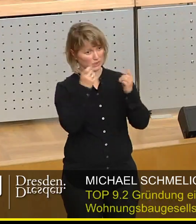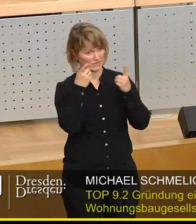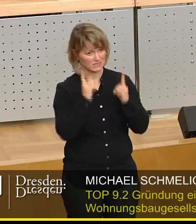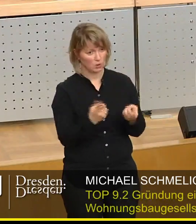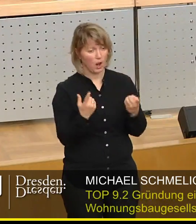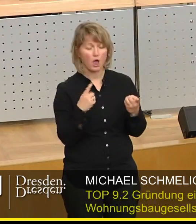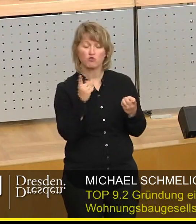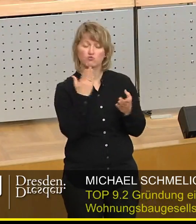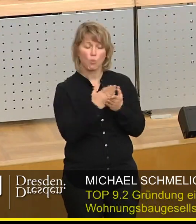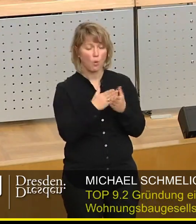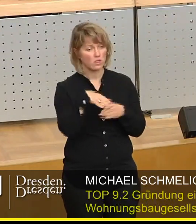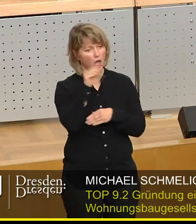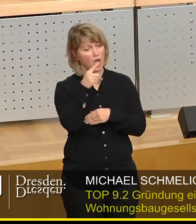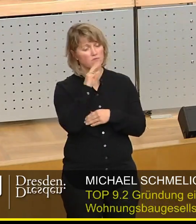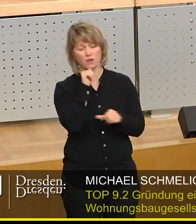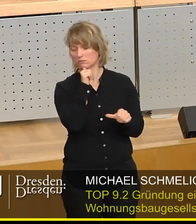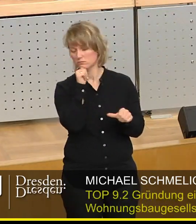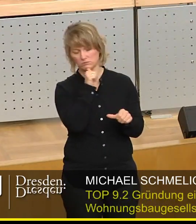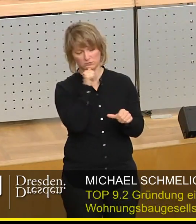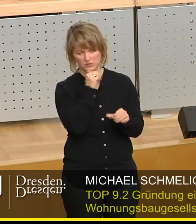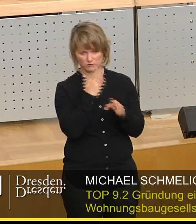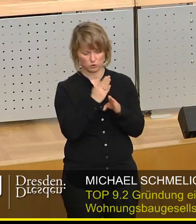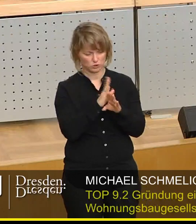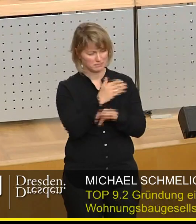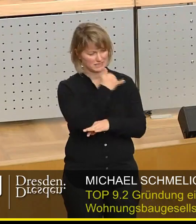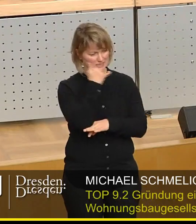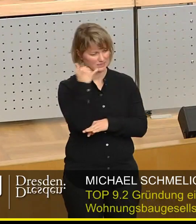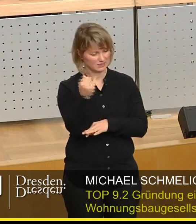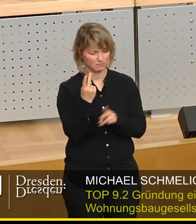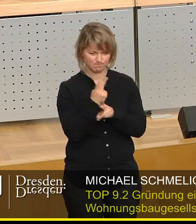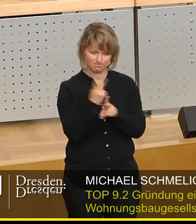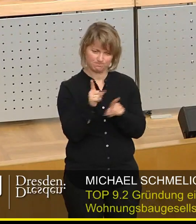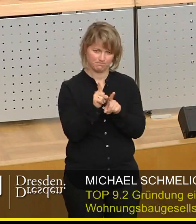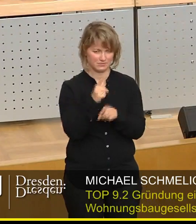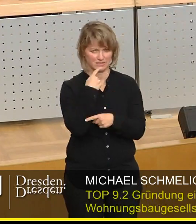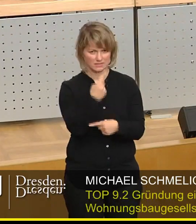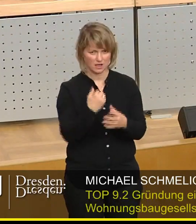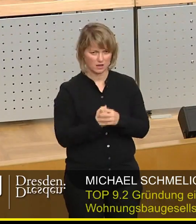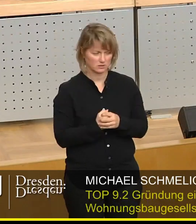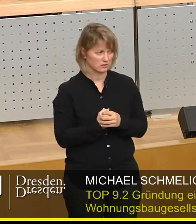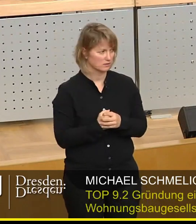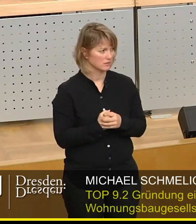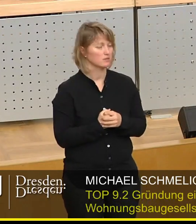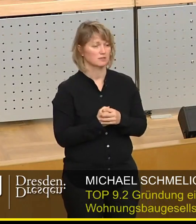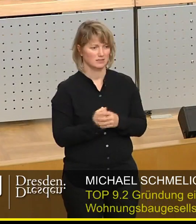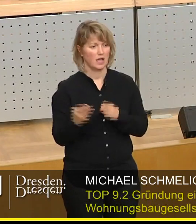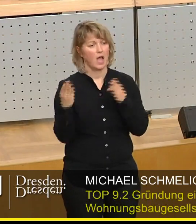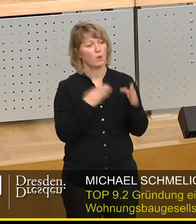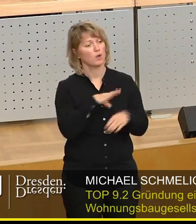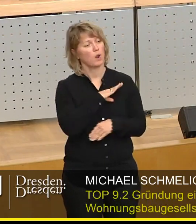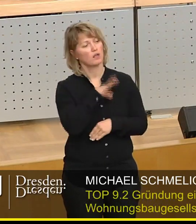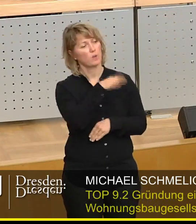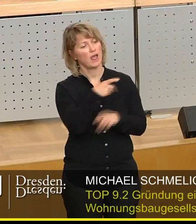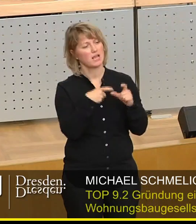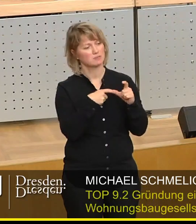praktisch mit der Abtreibungszange durch die Gegend gegangen. Und da darf ich mich in dem Zusammenhang dann auch an die Kolleginnen und Kollegen der SPD wenden.